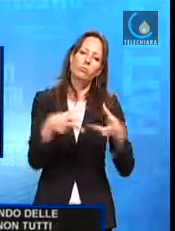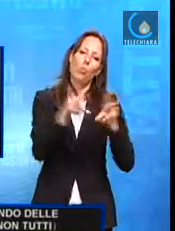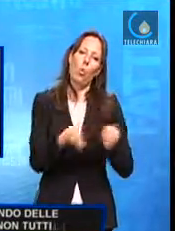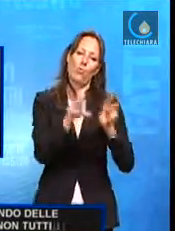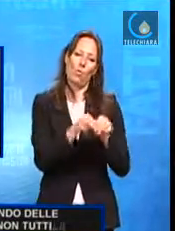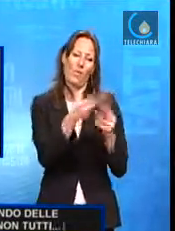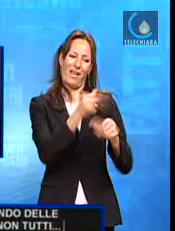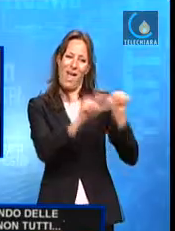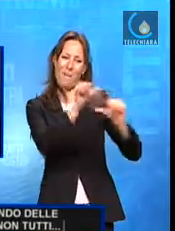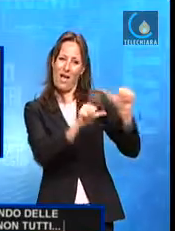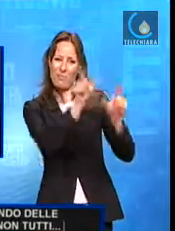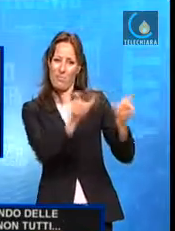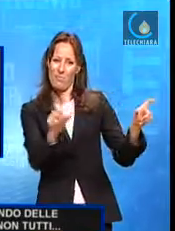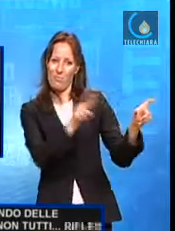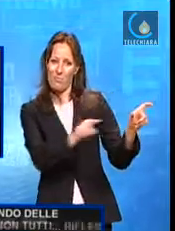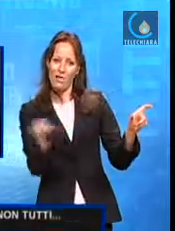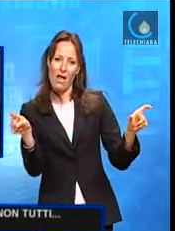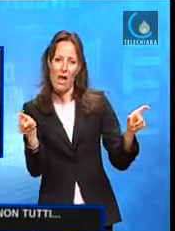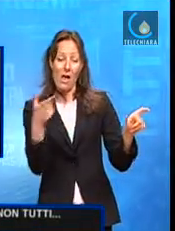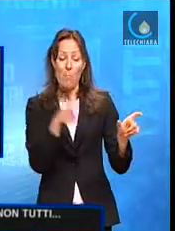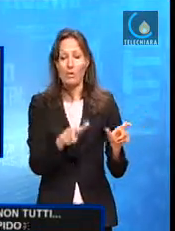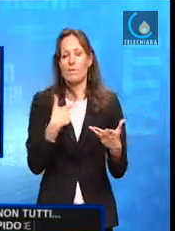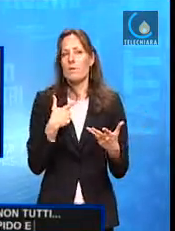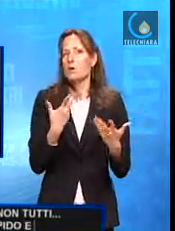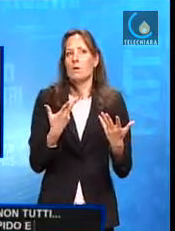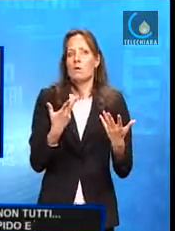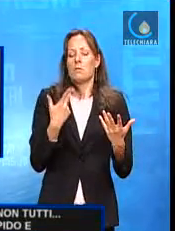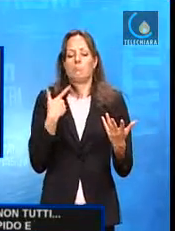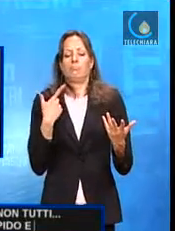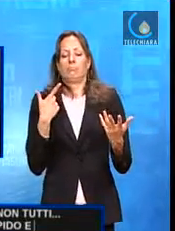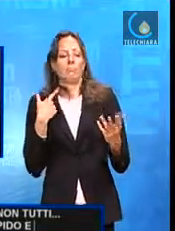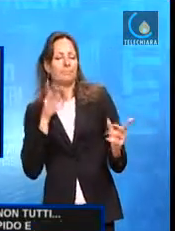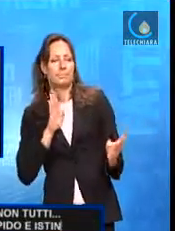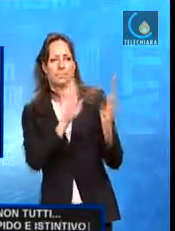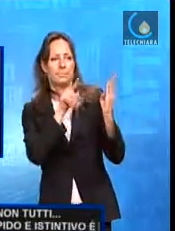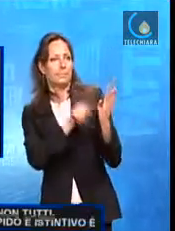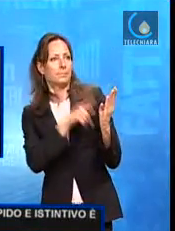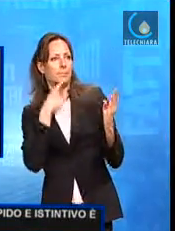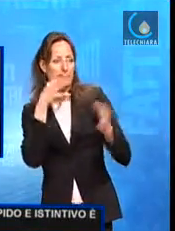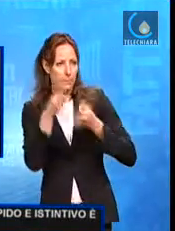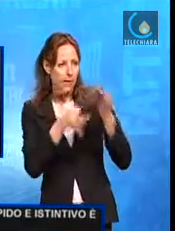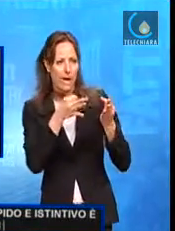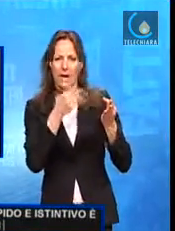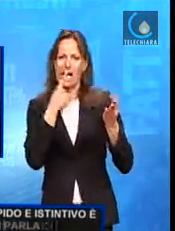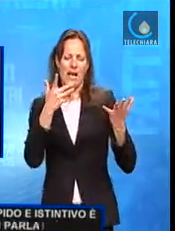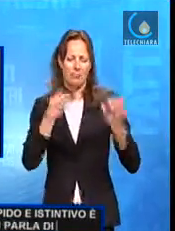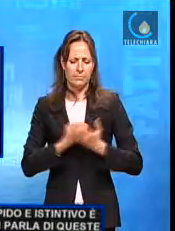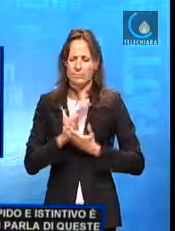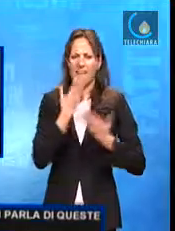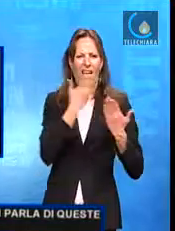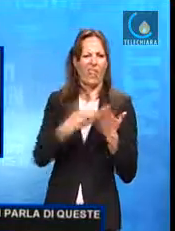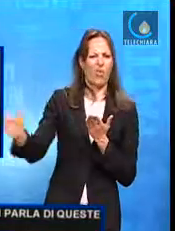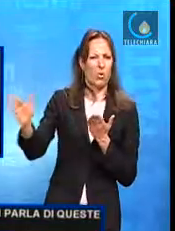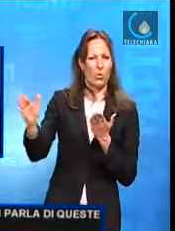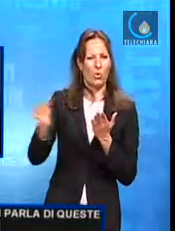rapido, molto istintivo, che si ha il rifiuto quando si parla di queste cose. Ah, ma queste cose sono tristi, fanno perdere